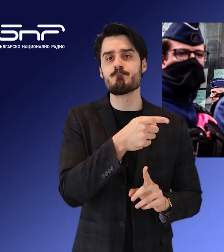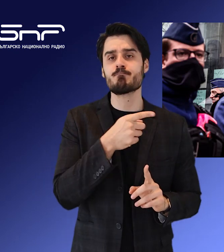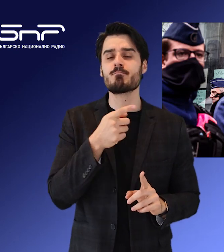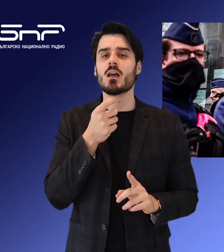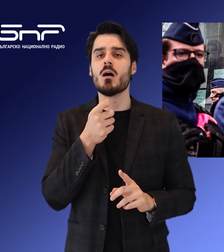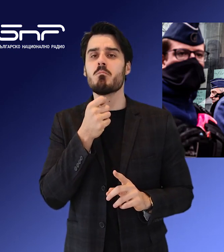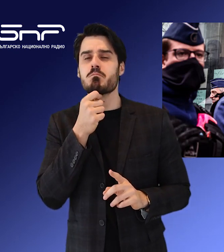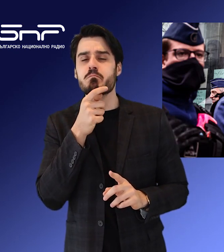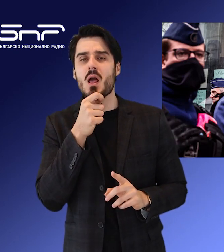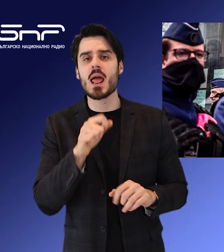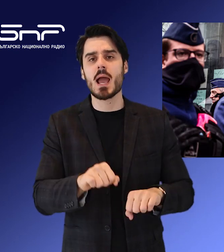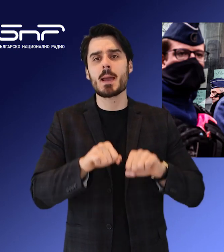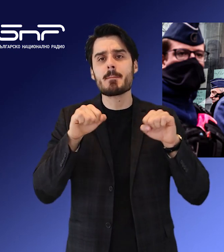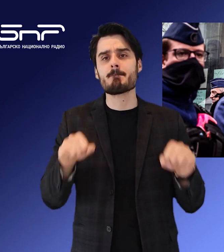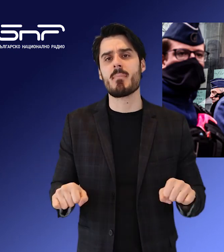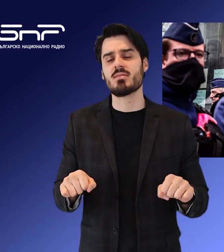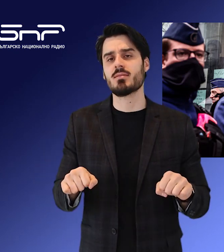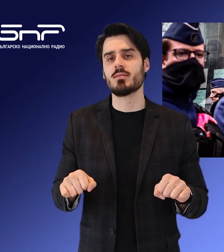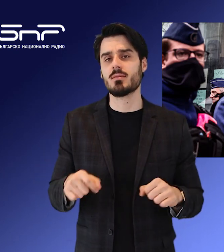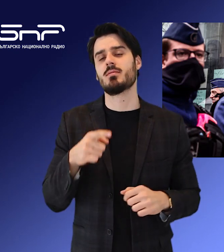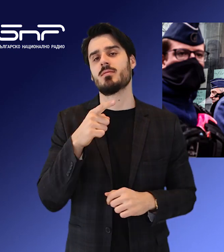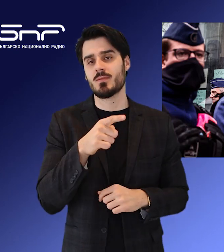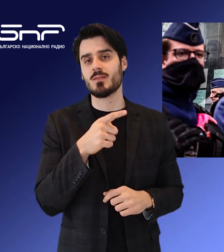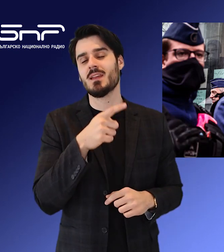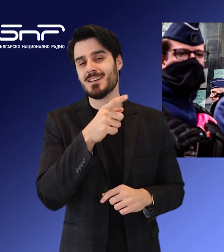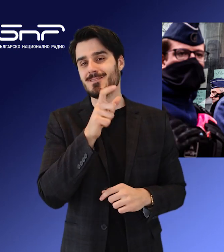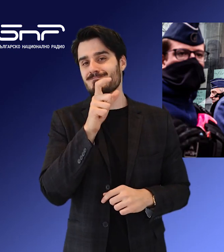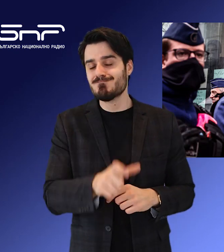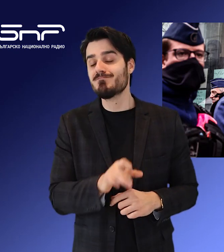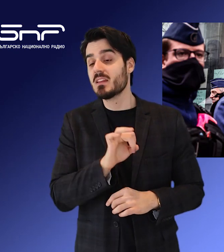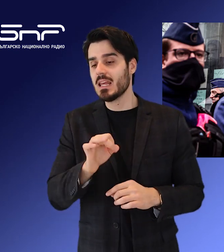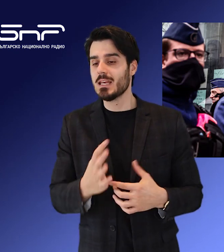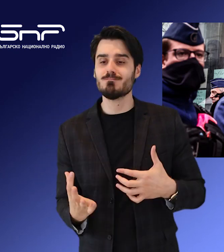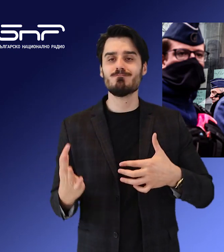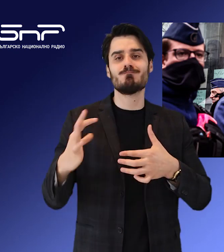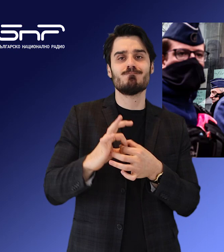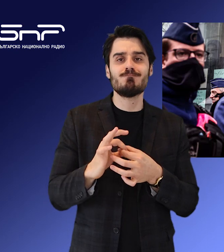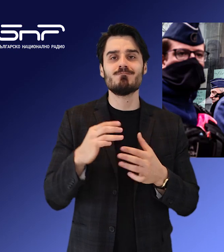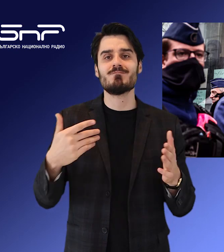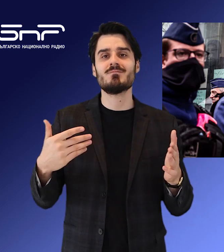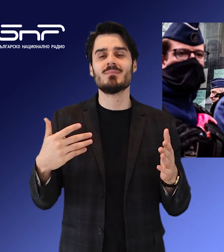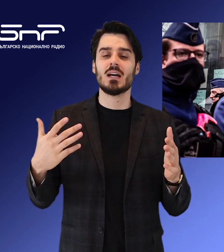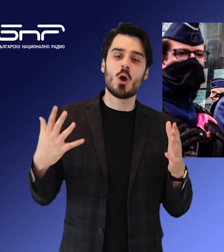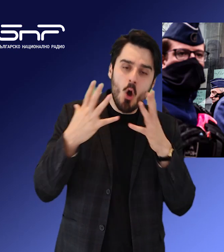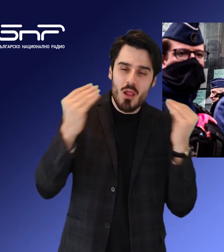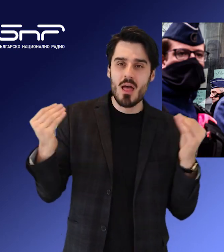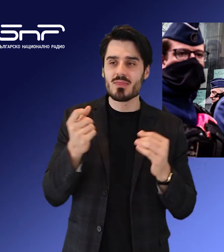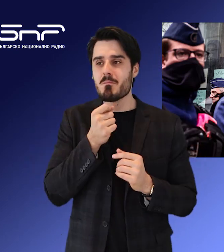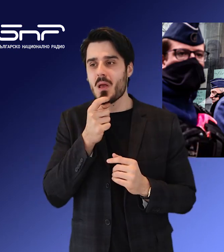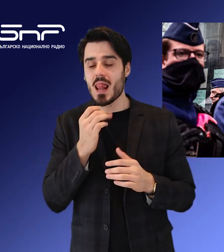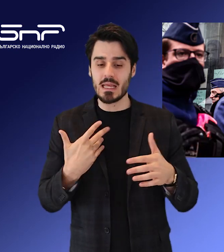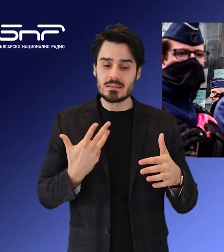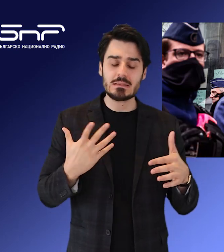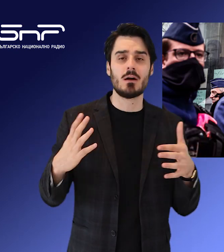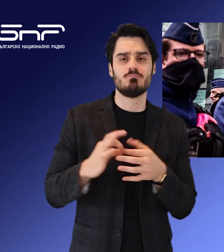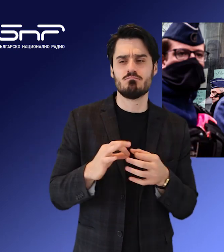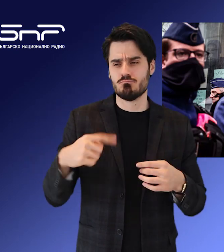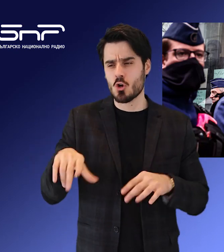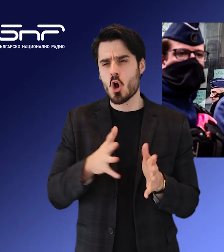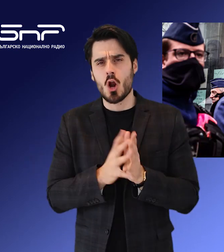националист, борещ се за излизането на Фландрия от Белгия и присъединяването и към Нидерландия. Говорителят на Федералната